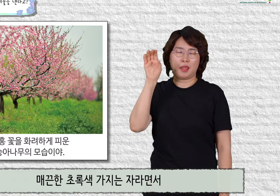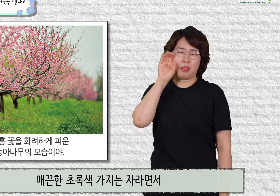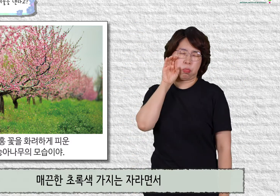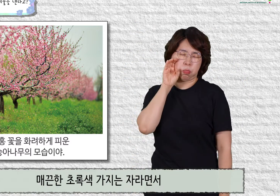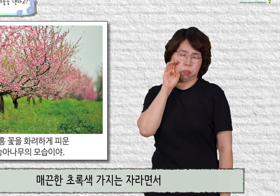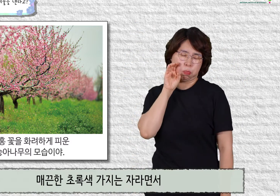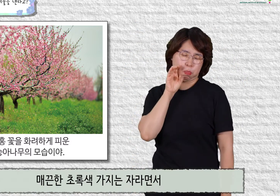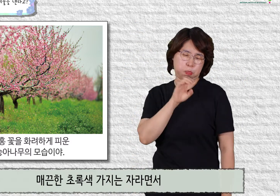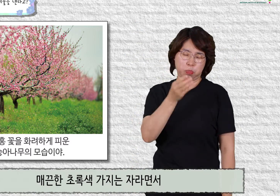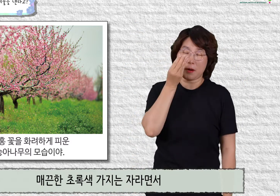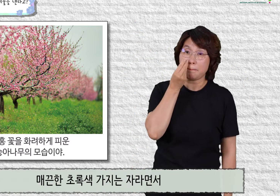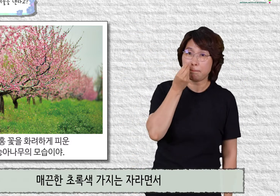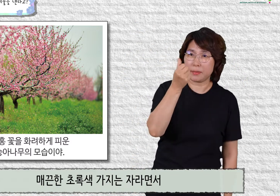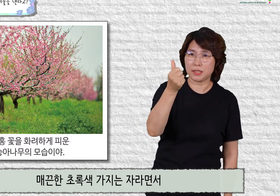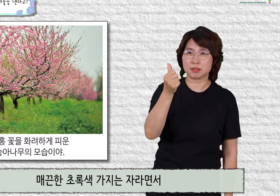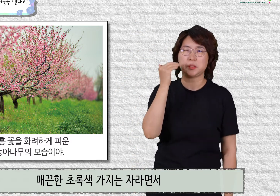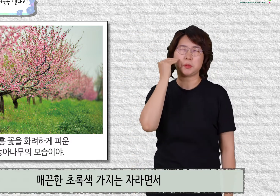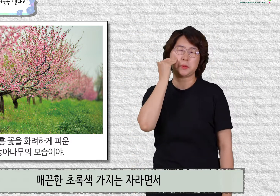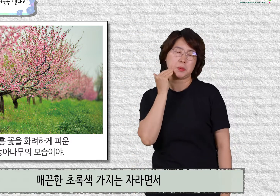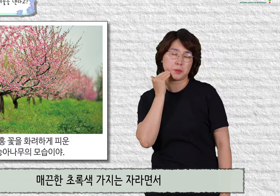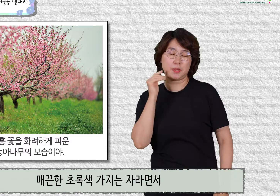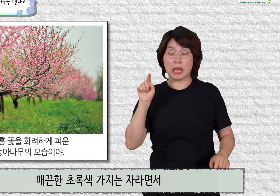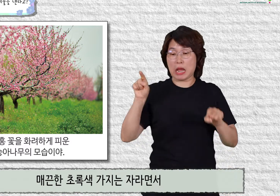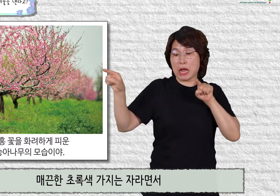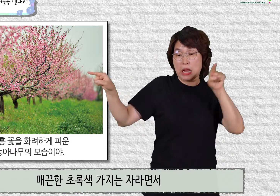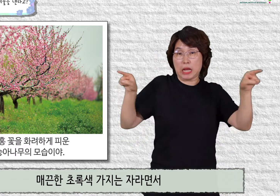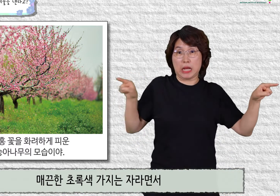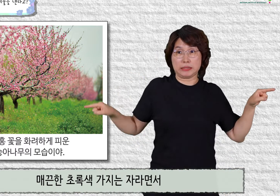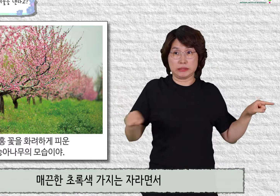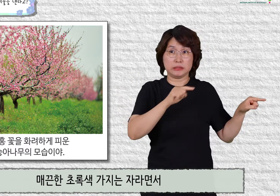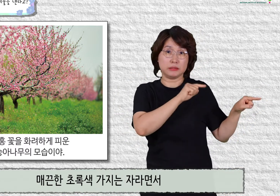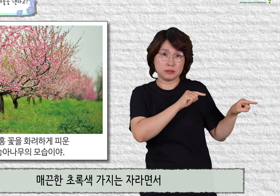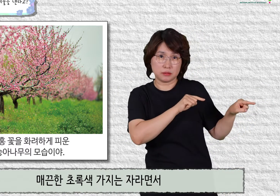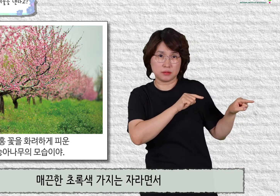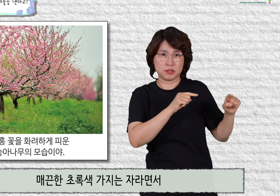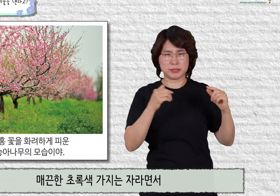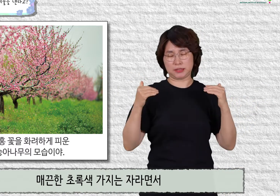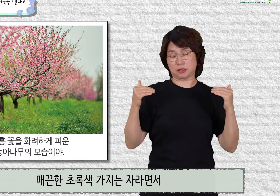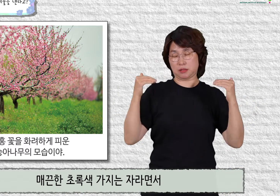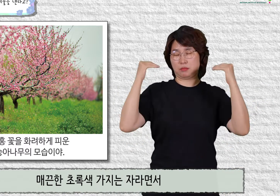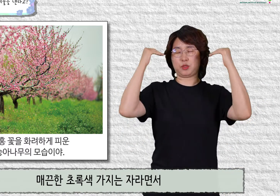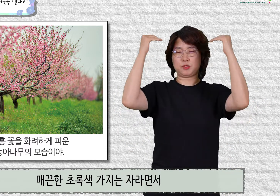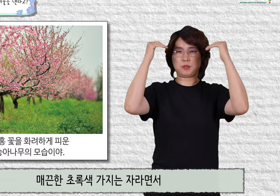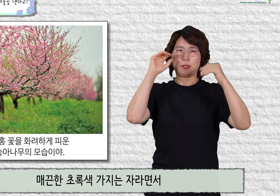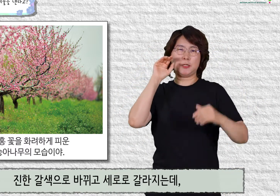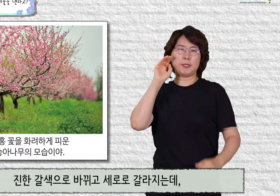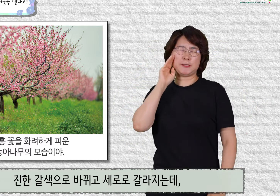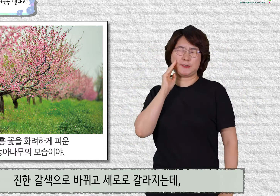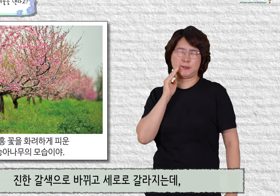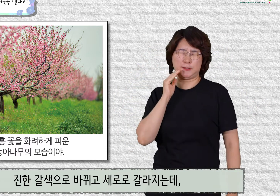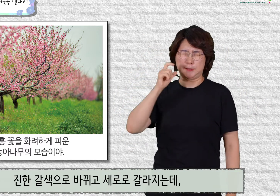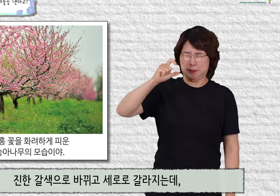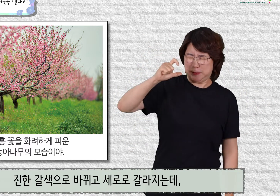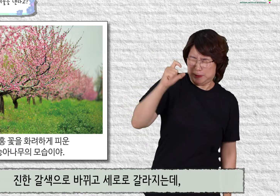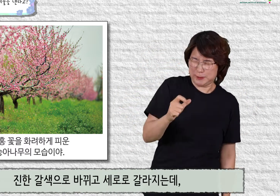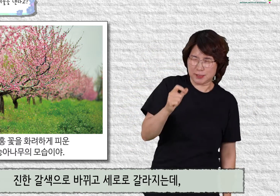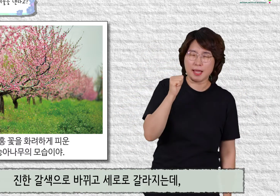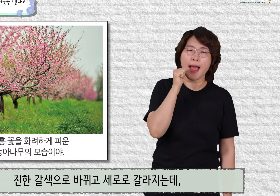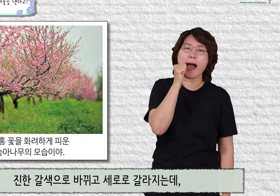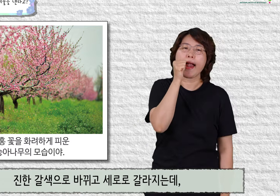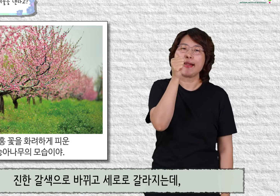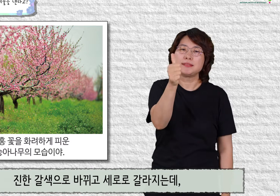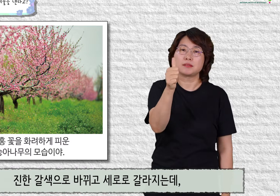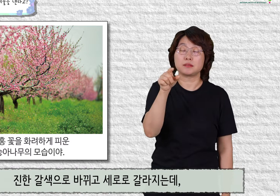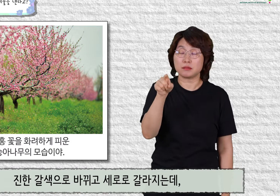매끈한 초록색까지는 자라면서 진한 갈색으로